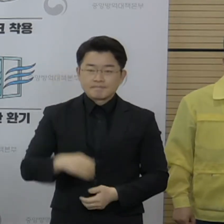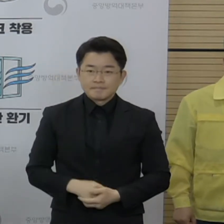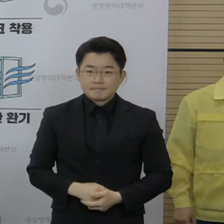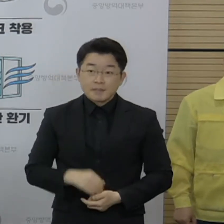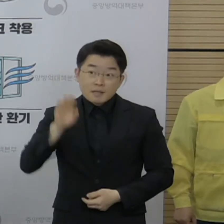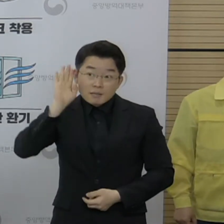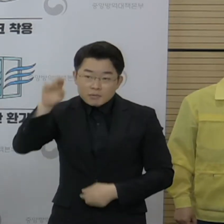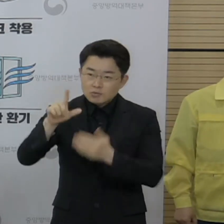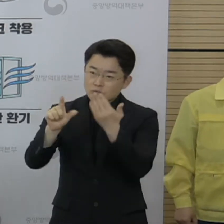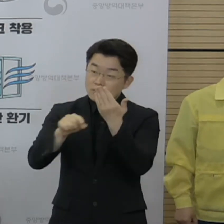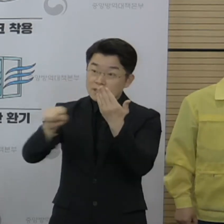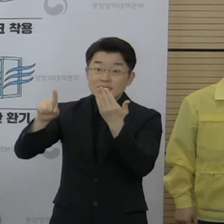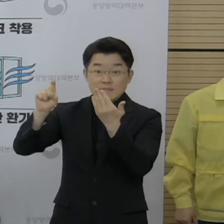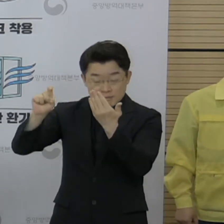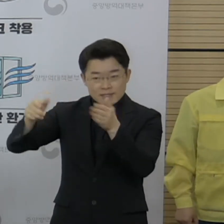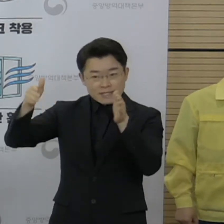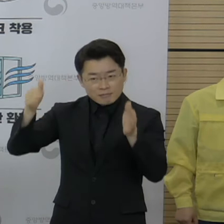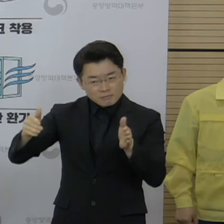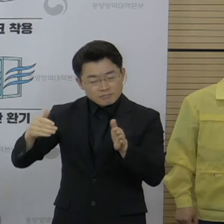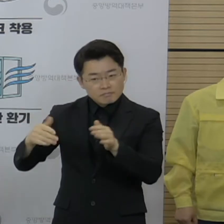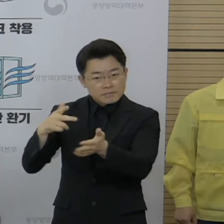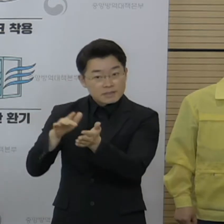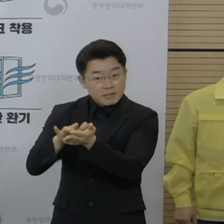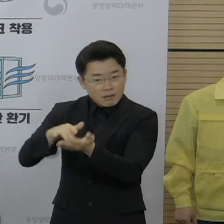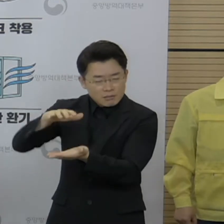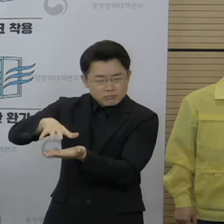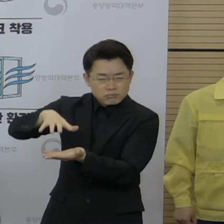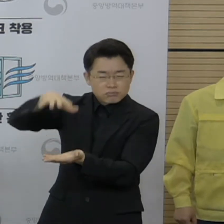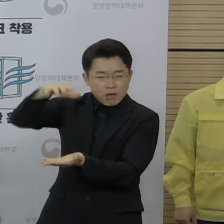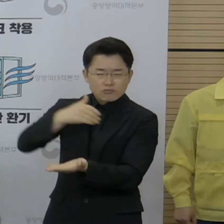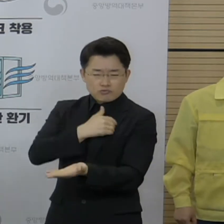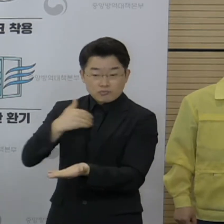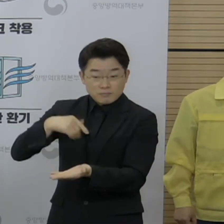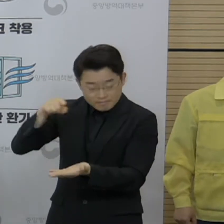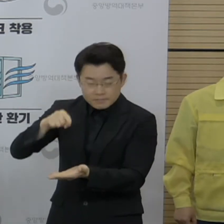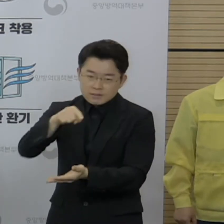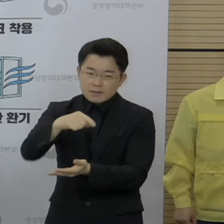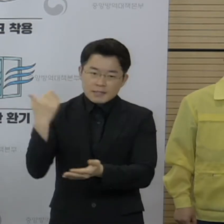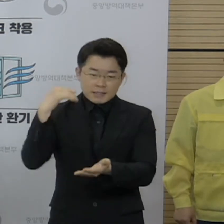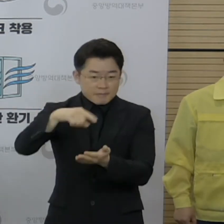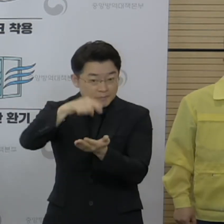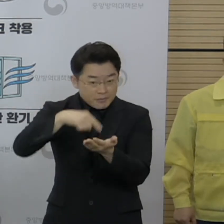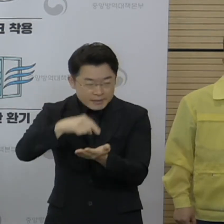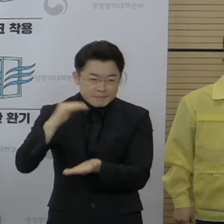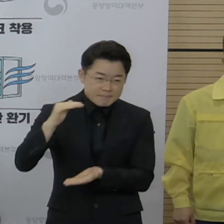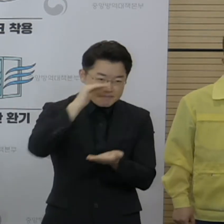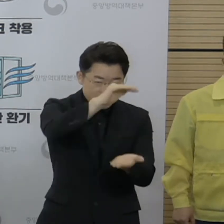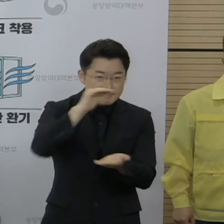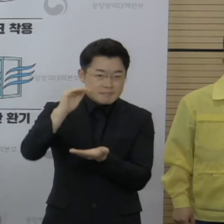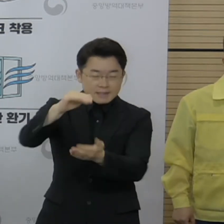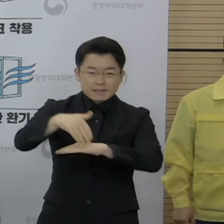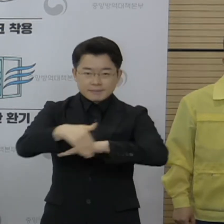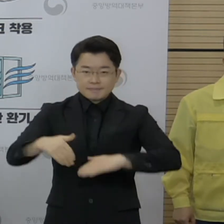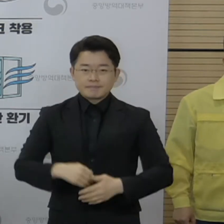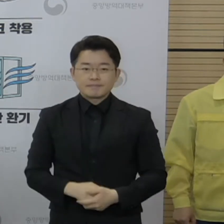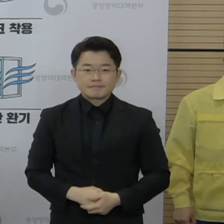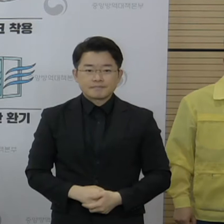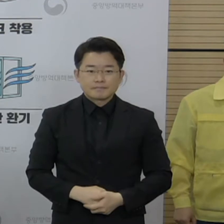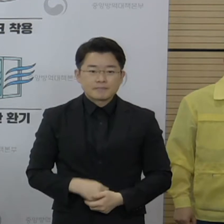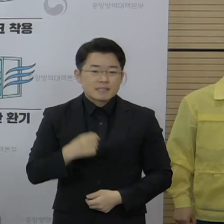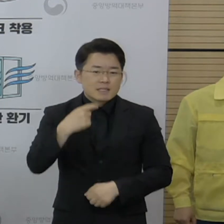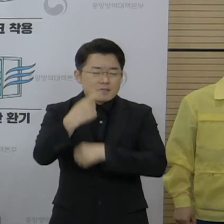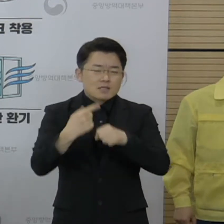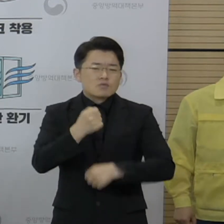9월부터 11월까지 순차적으로 반환할 예정입니다. 1년 반 이상 코로나19